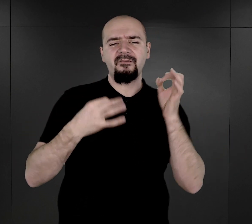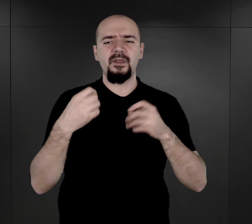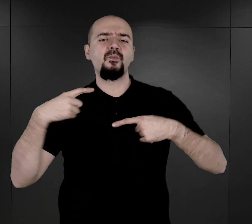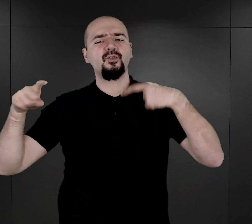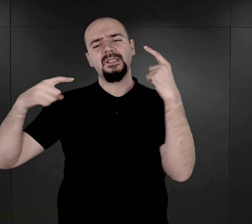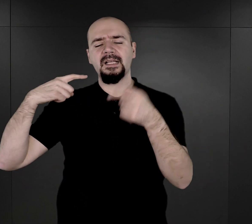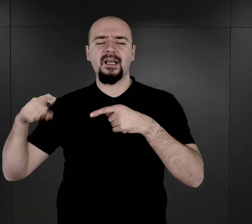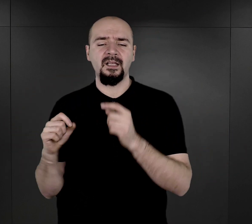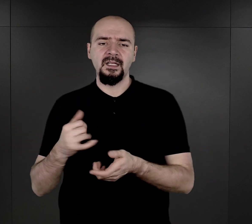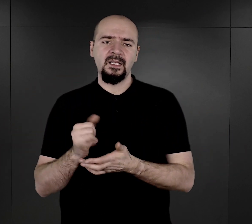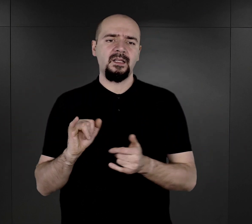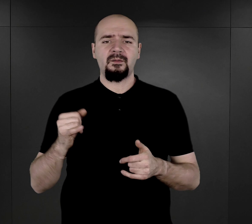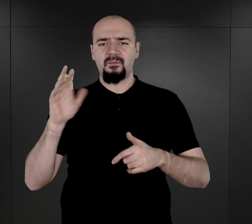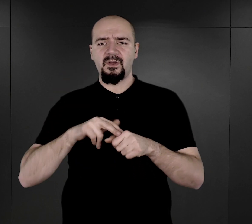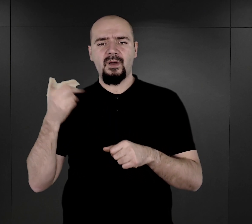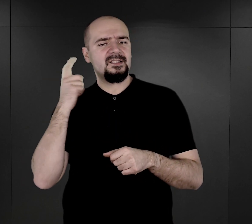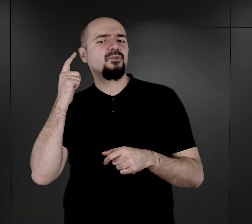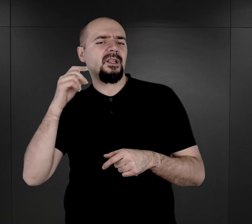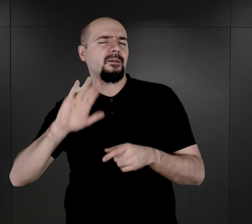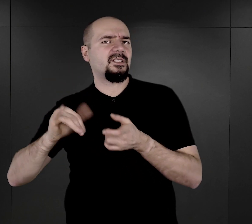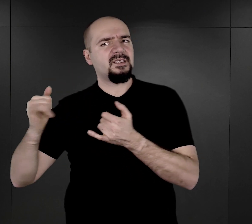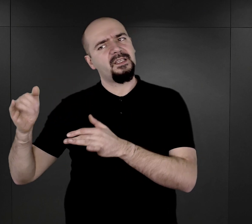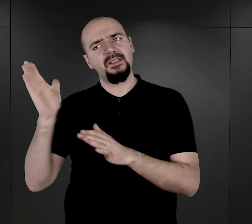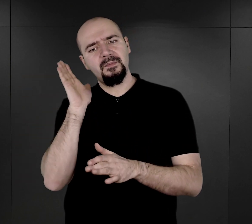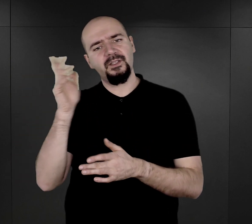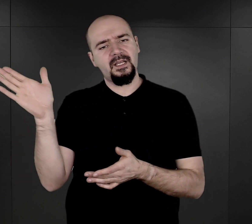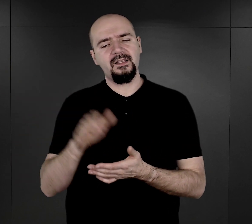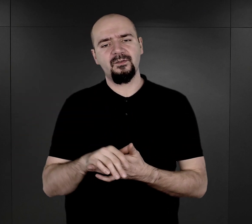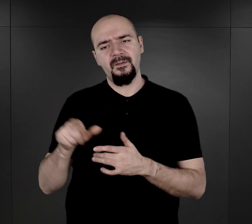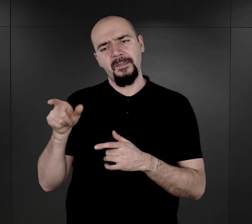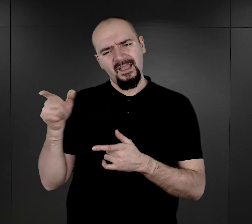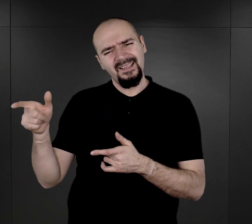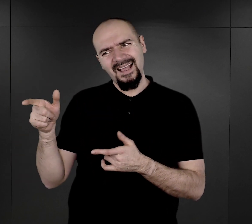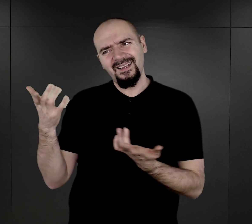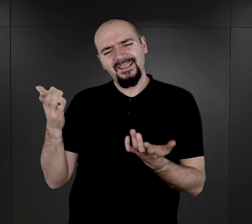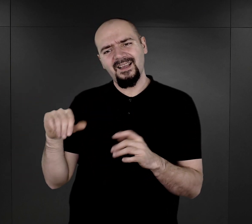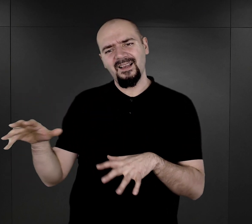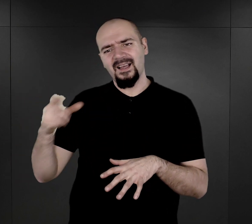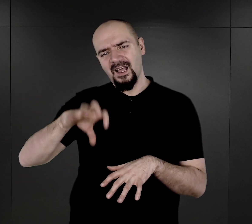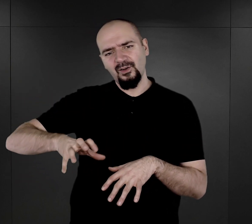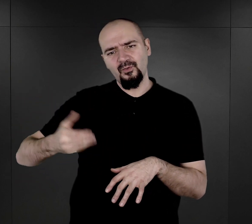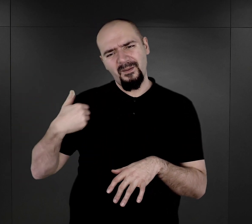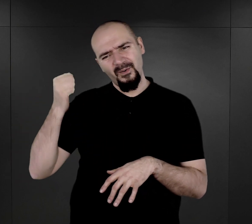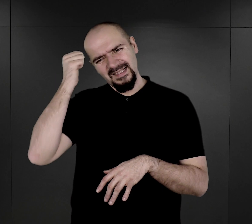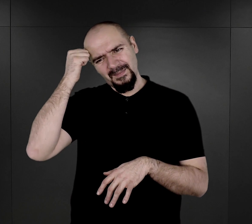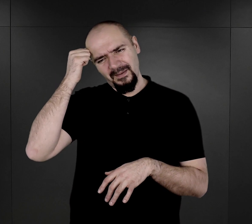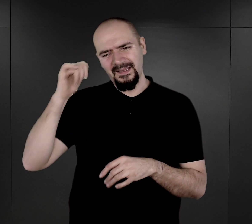muzyka, która była słyszana przez innych mieszkańców. Tak właściwie ta społeczność była zapamiętana i tak była